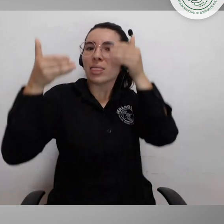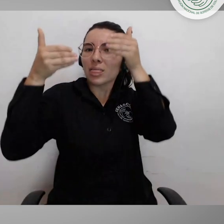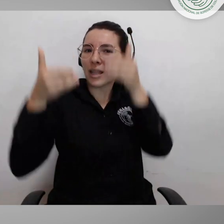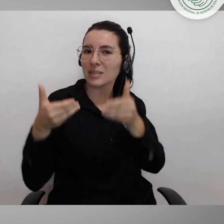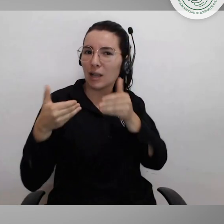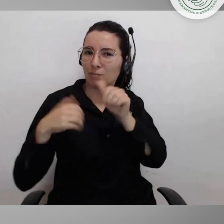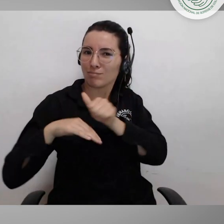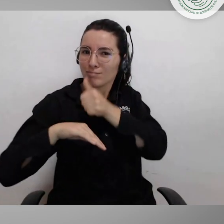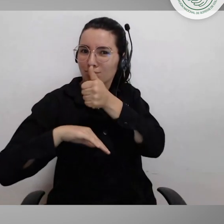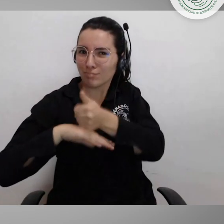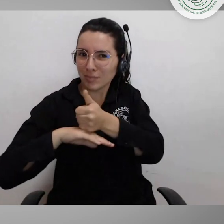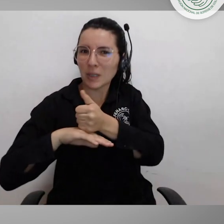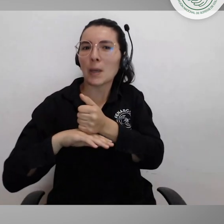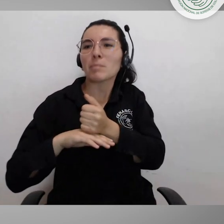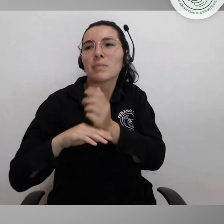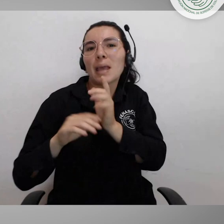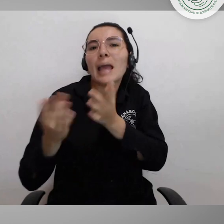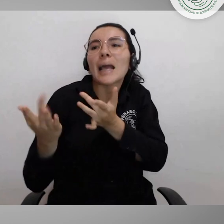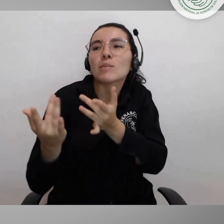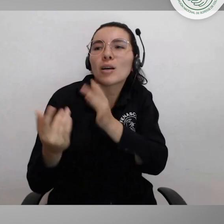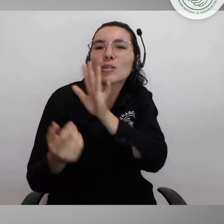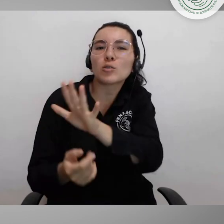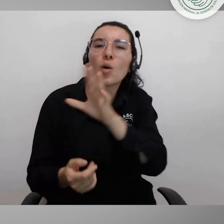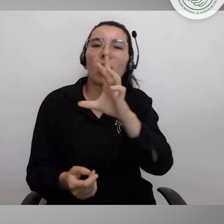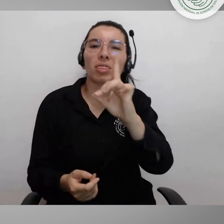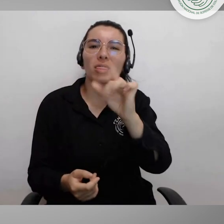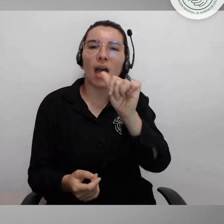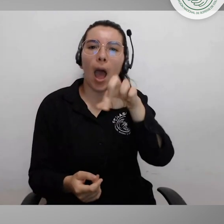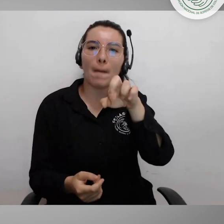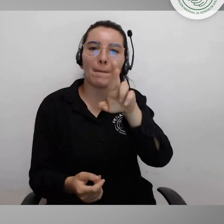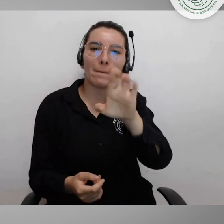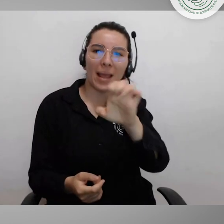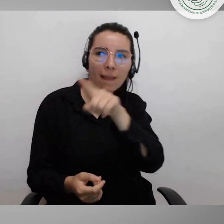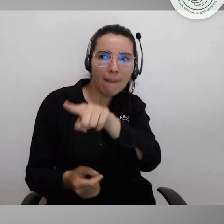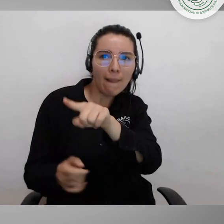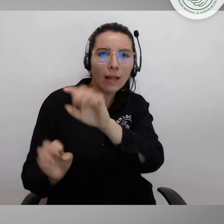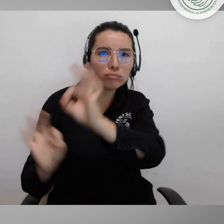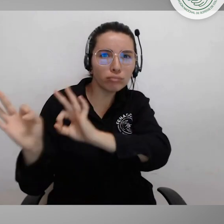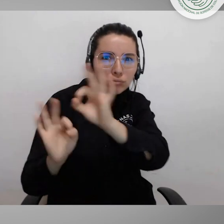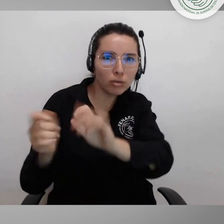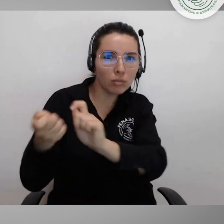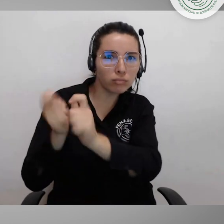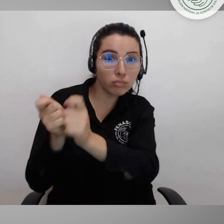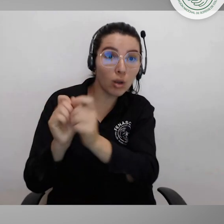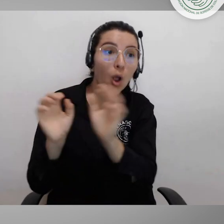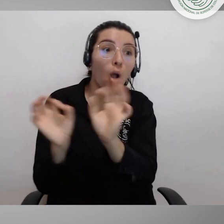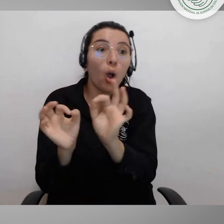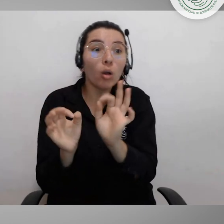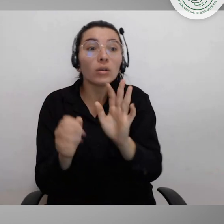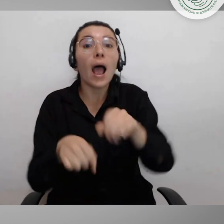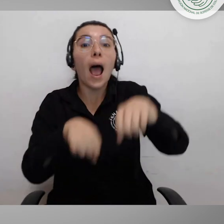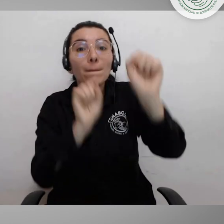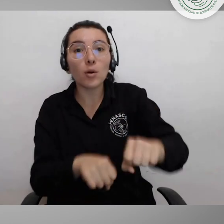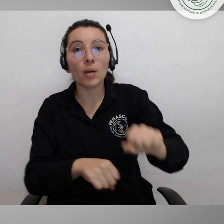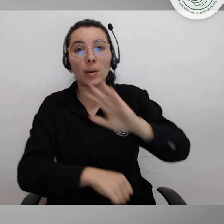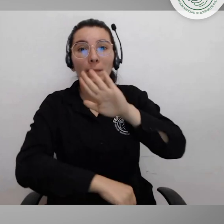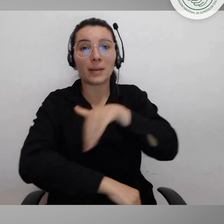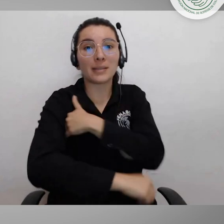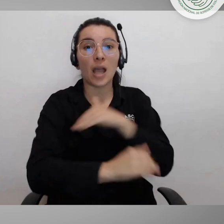presidiendo la dirección de discapacidad temporal mientras se reestructura el DAPRE y todo,